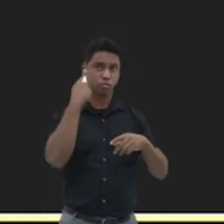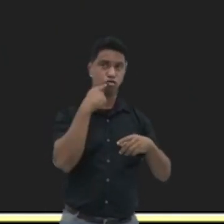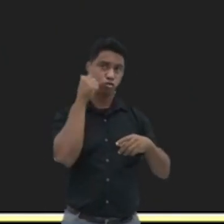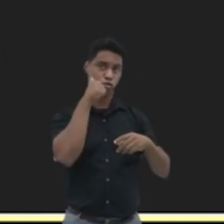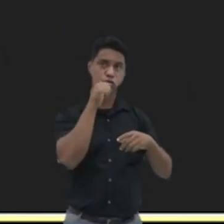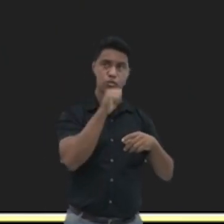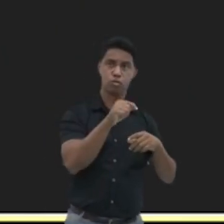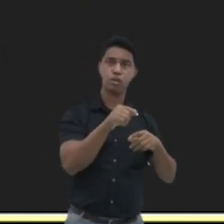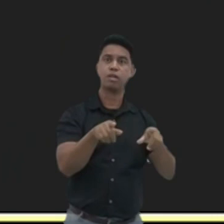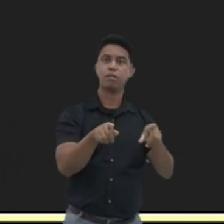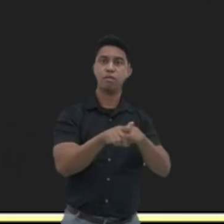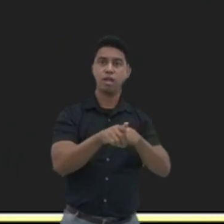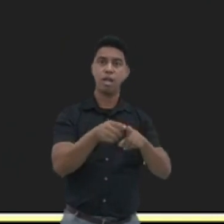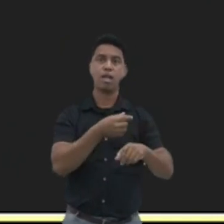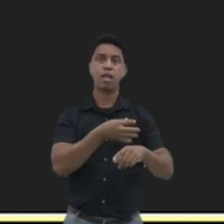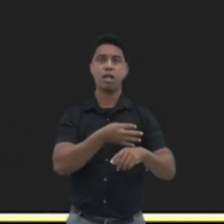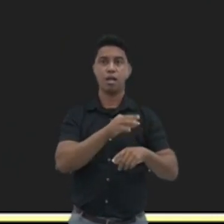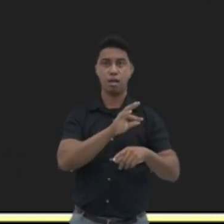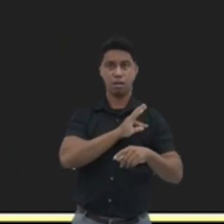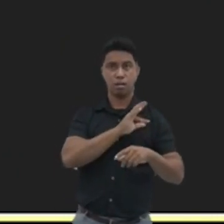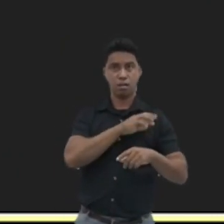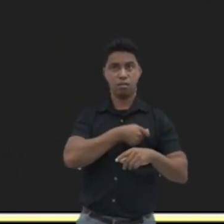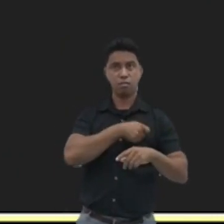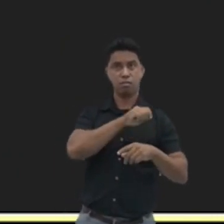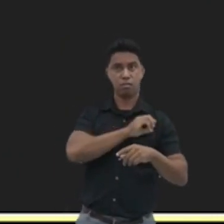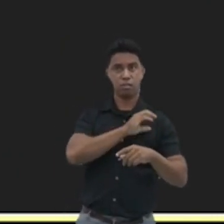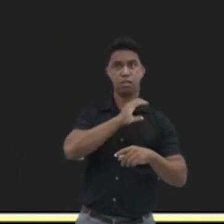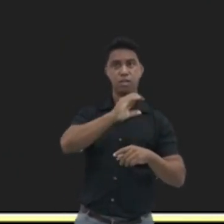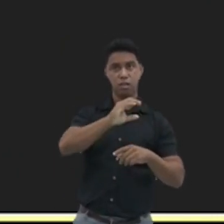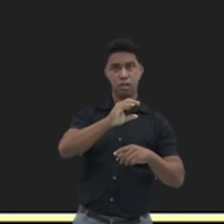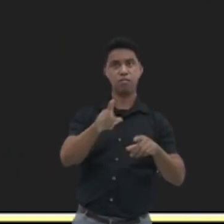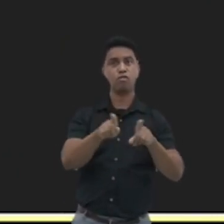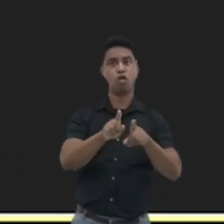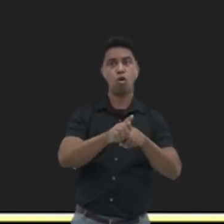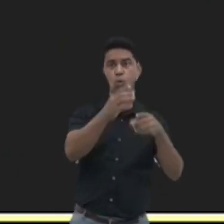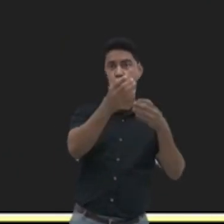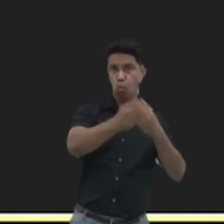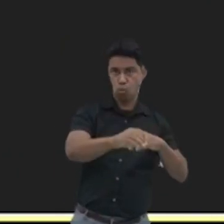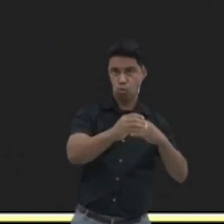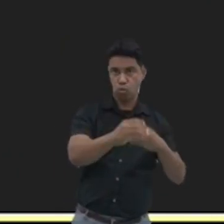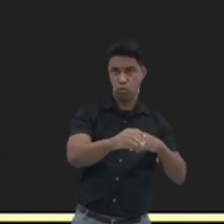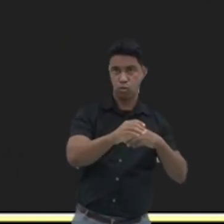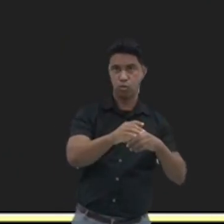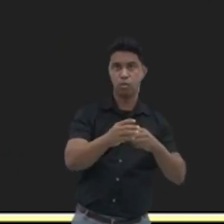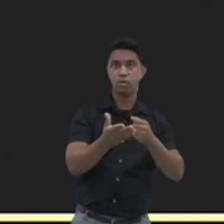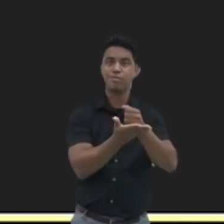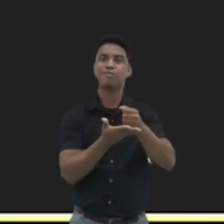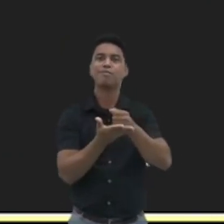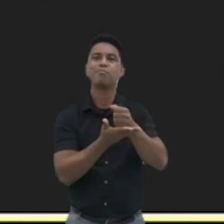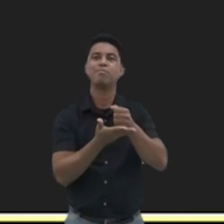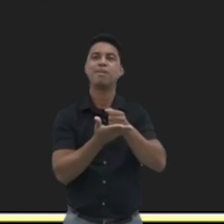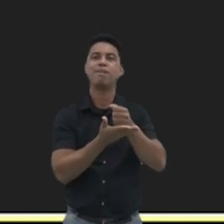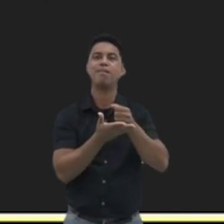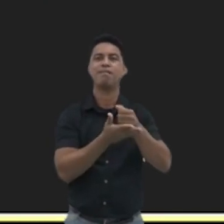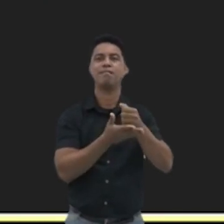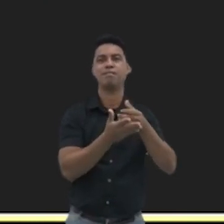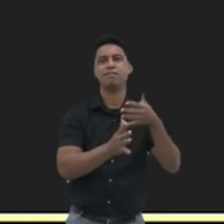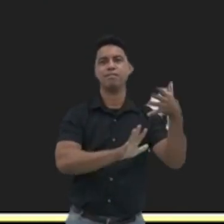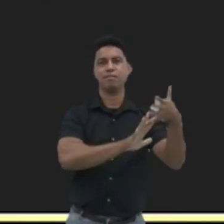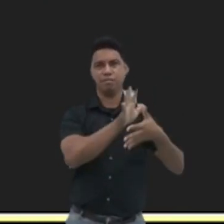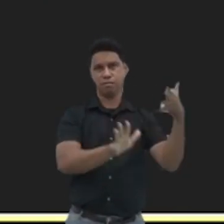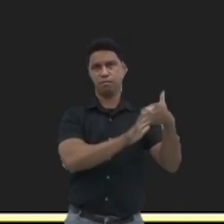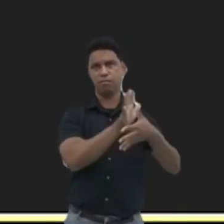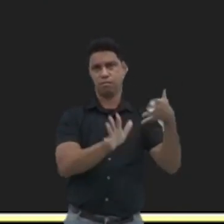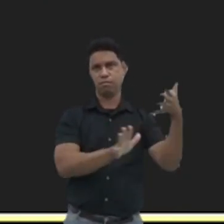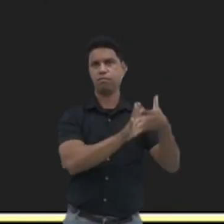aqui de São Paulo um curso de noções básicas em libras para que a gente esteja mais preparado para atender